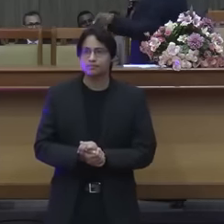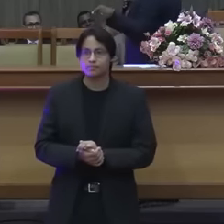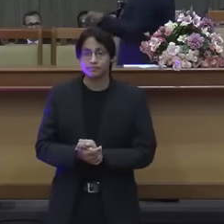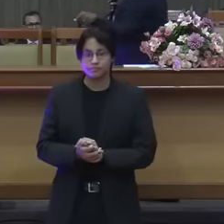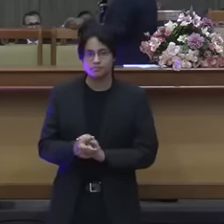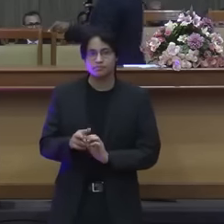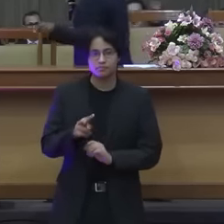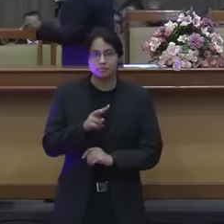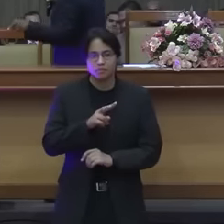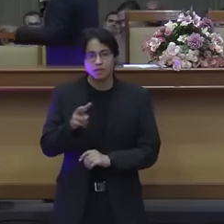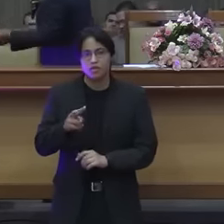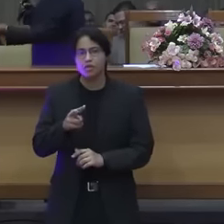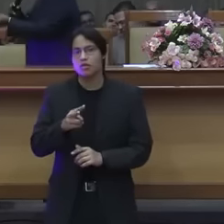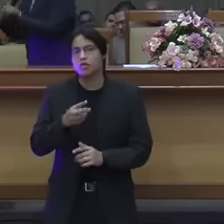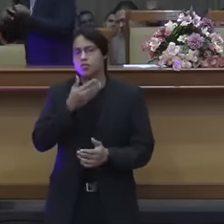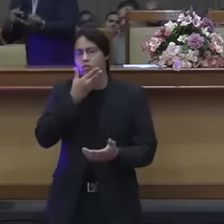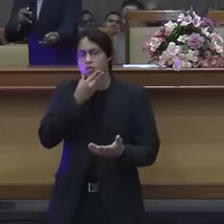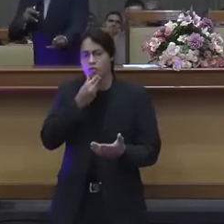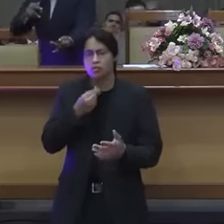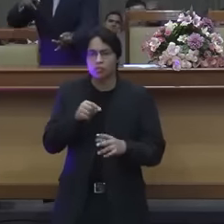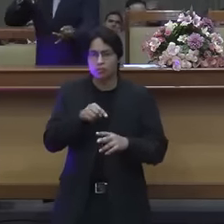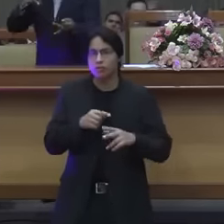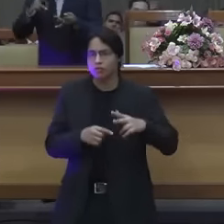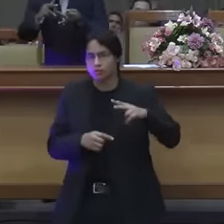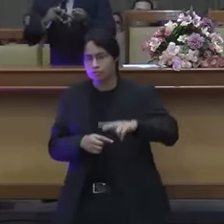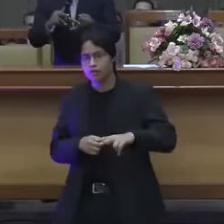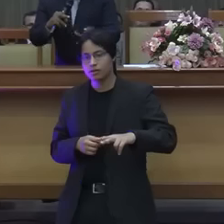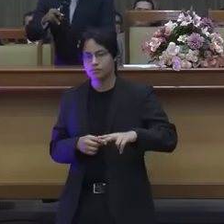o homem jogado ferido